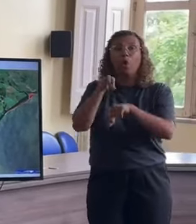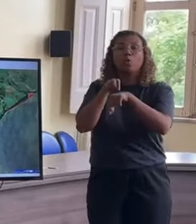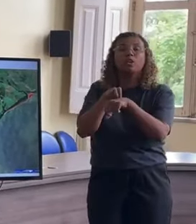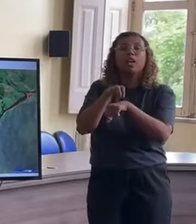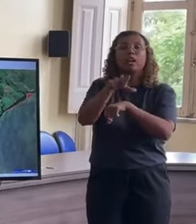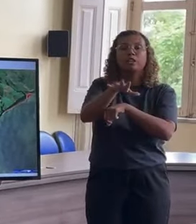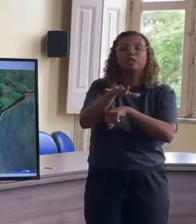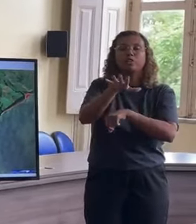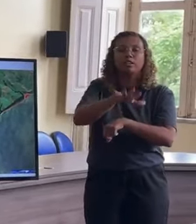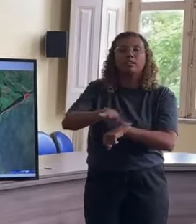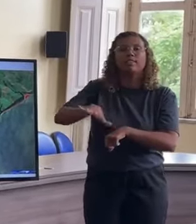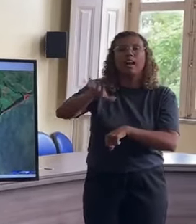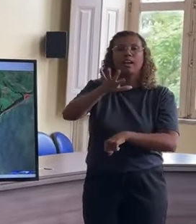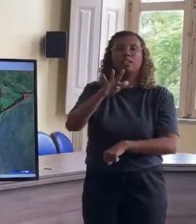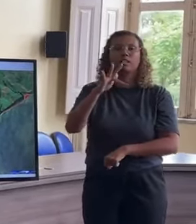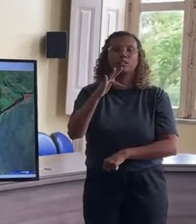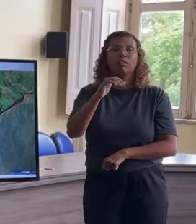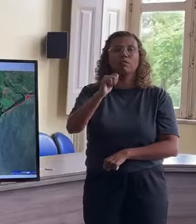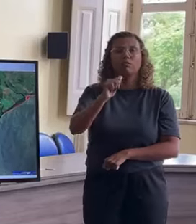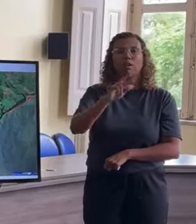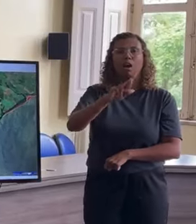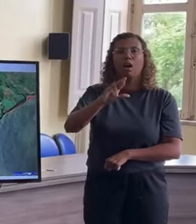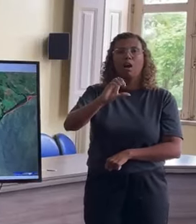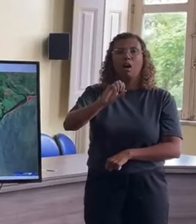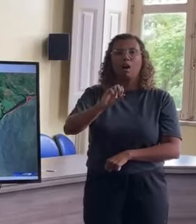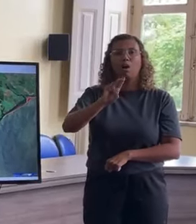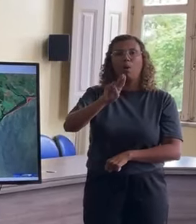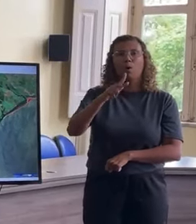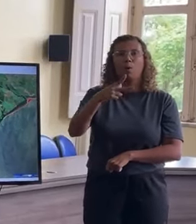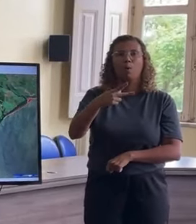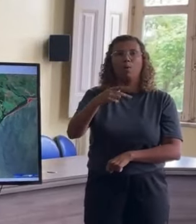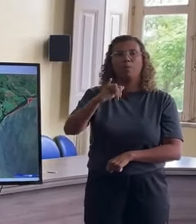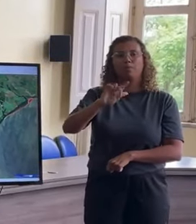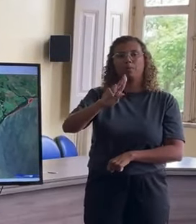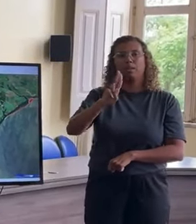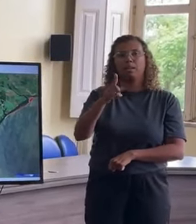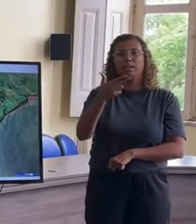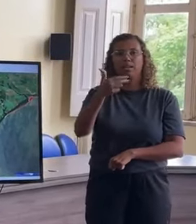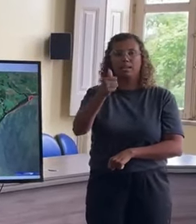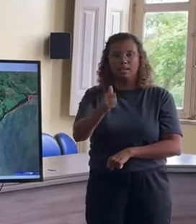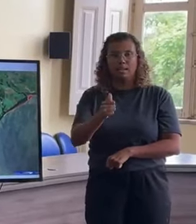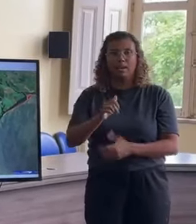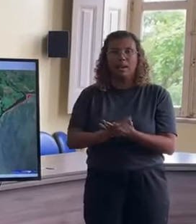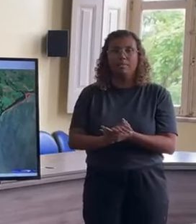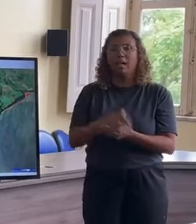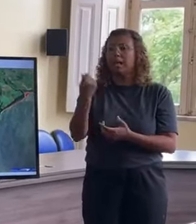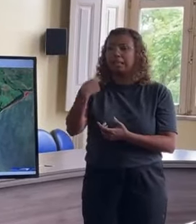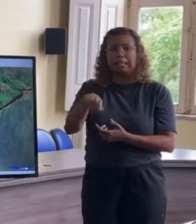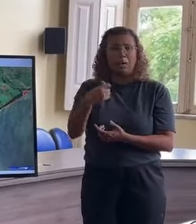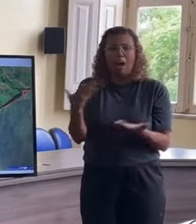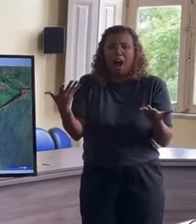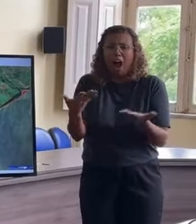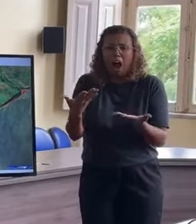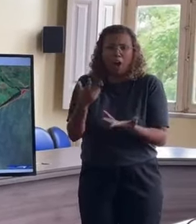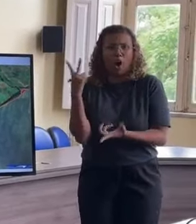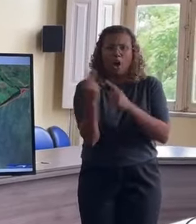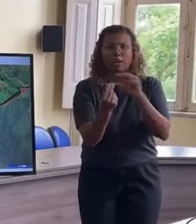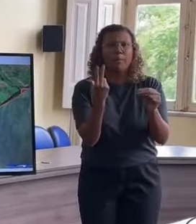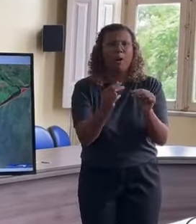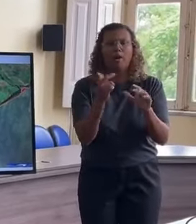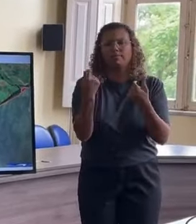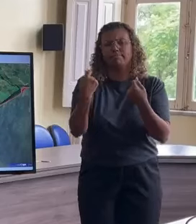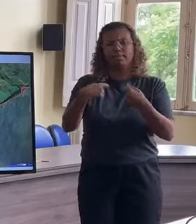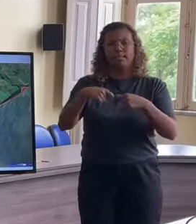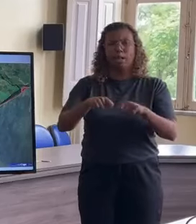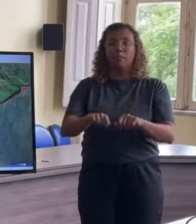aqui da farroupilha, dessa região? Não precisam sair de casa nesse momento, mas fiquem atentos, acompanhem as redes